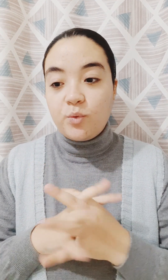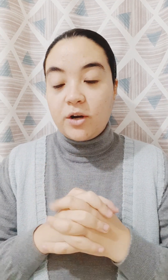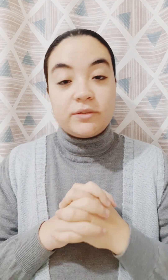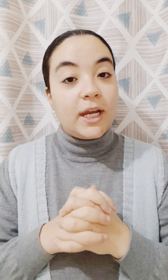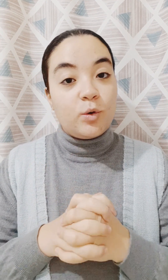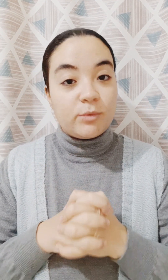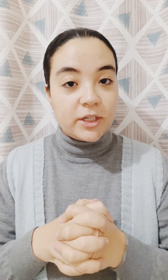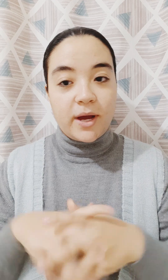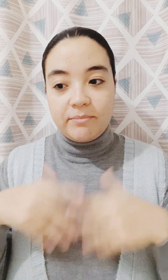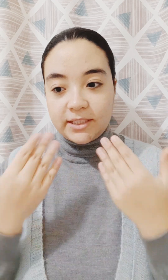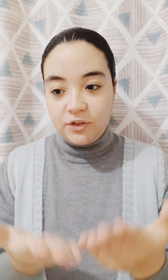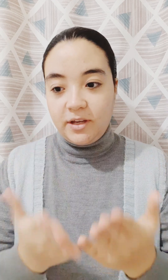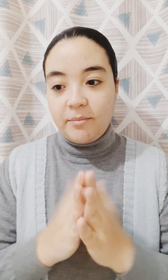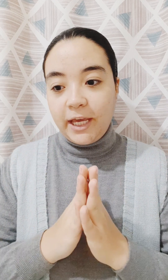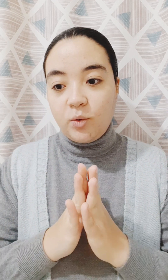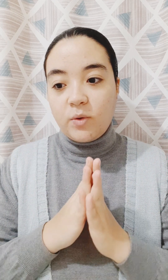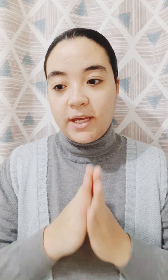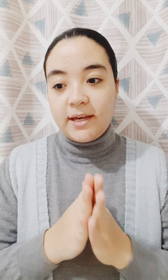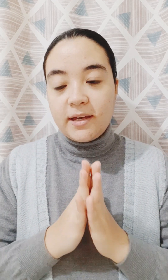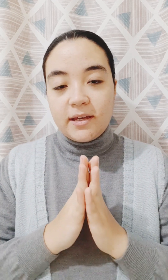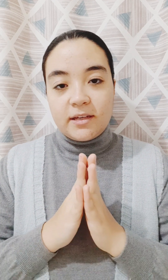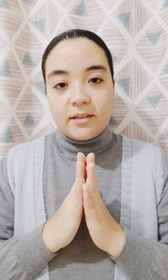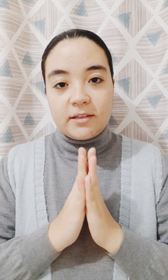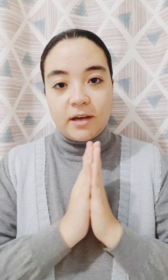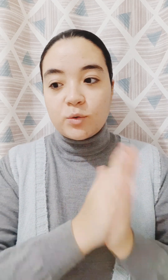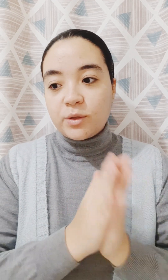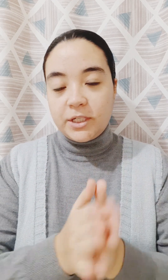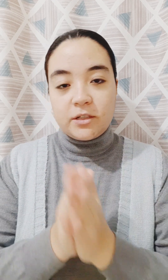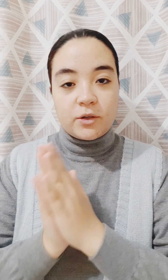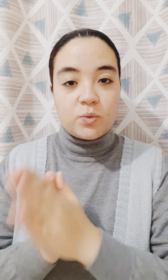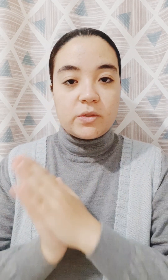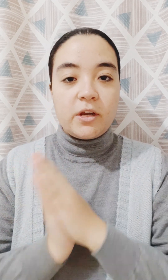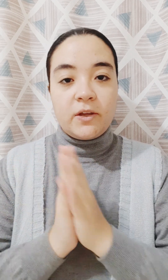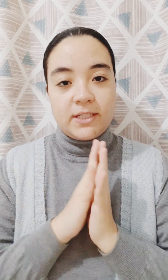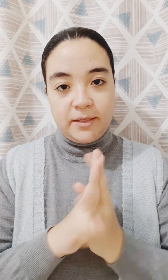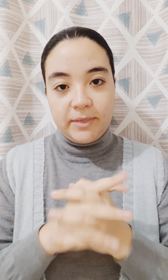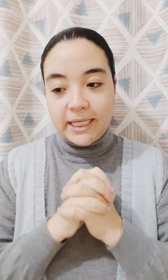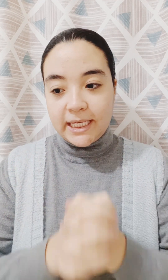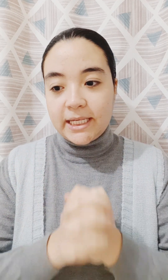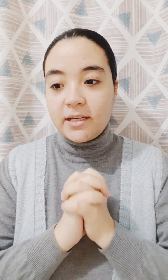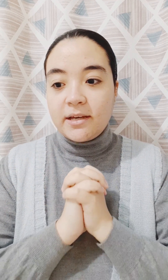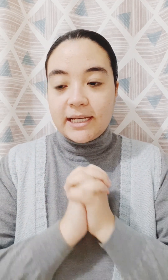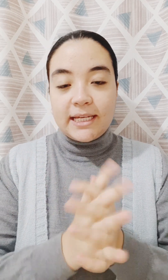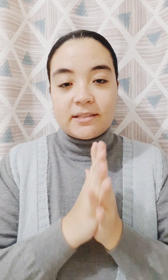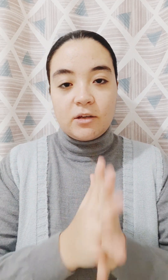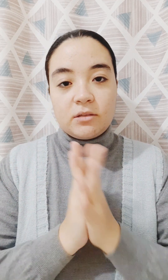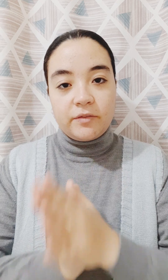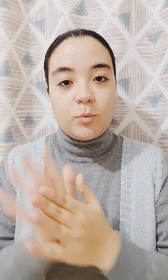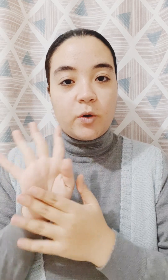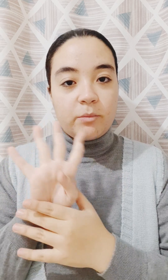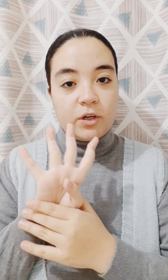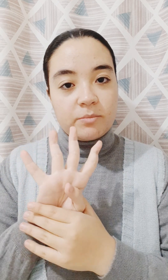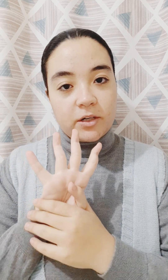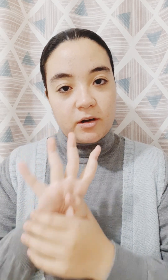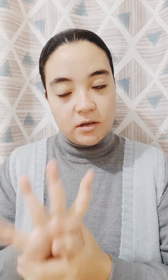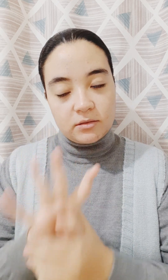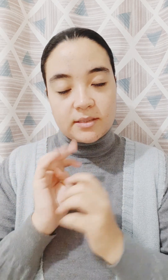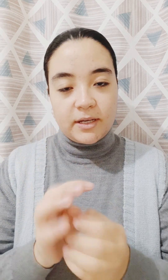وعرفتها الاول مرة وحبيت اشاركها معاكو. وهي اوصى بها الرسول صلى الله اللي هي اداء صلاة نافيلم كمان من اربع رقعات. اسمها